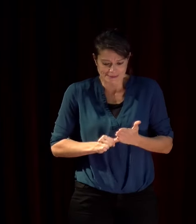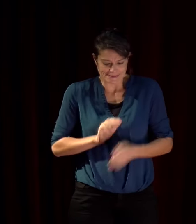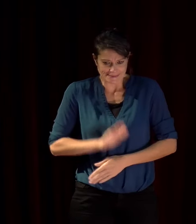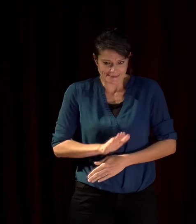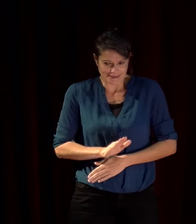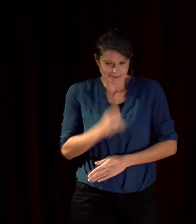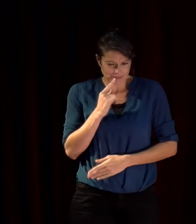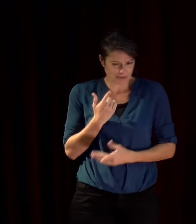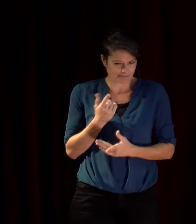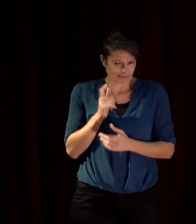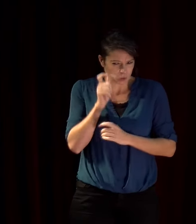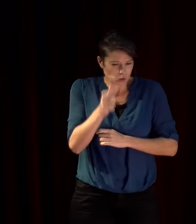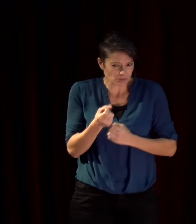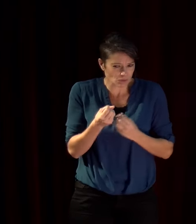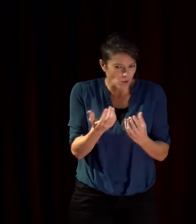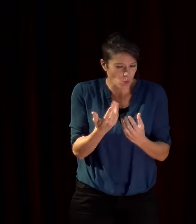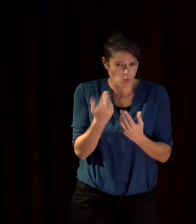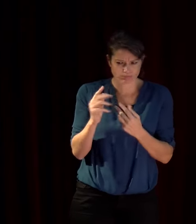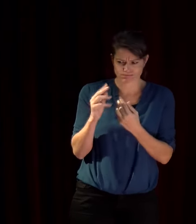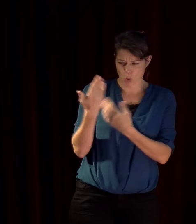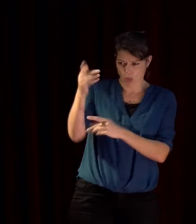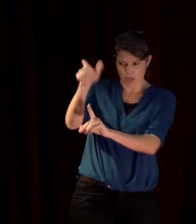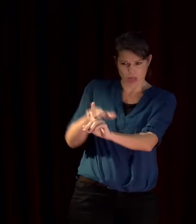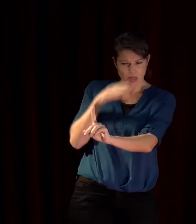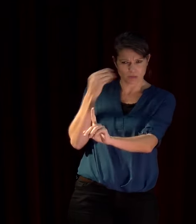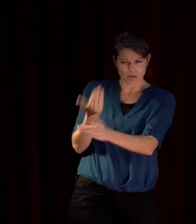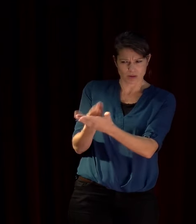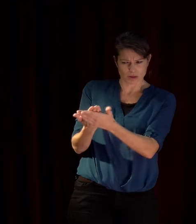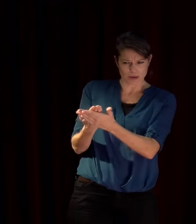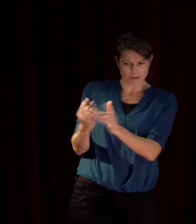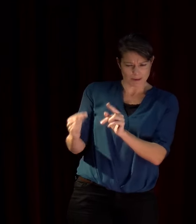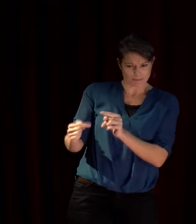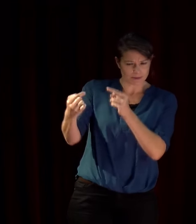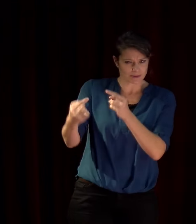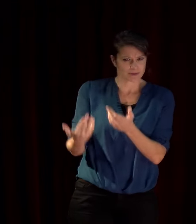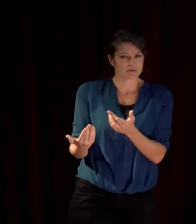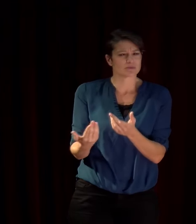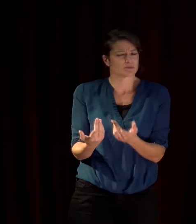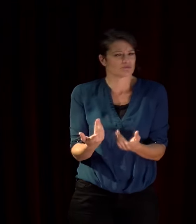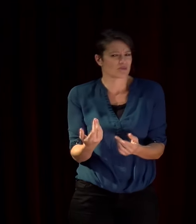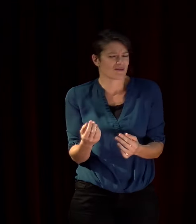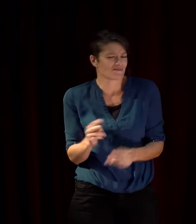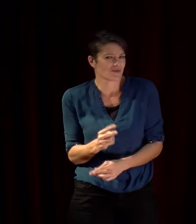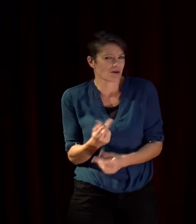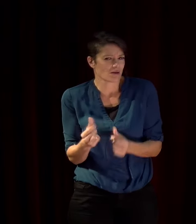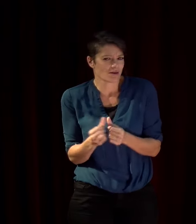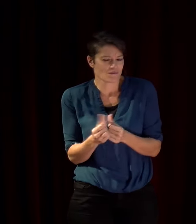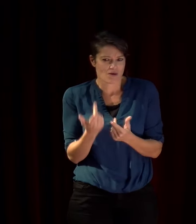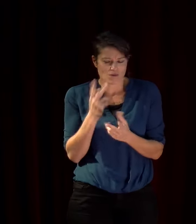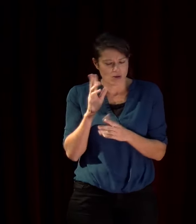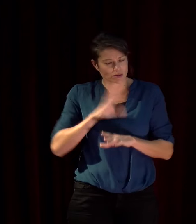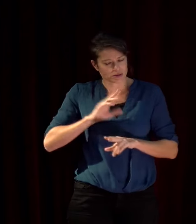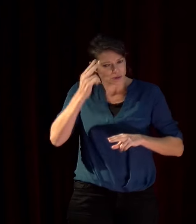un adversaire alors qu'il faudrait toujours se souvenir de ce que l'on doit aux autres